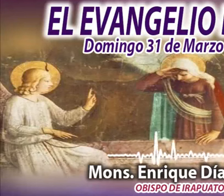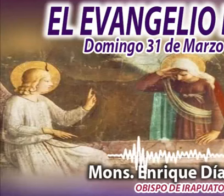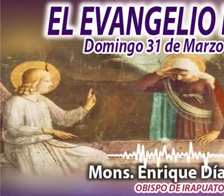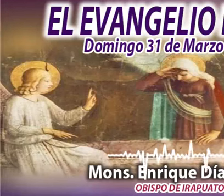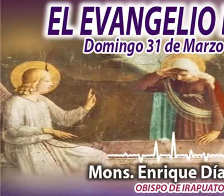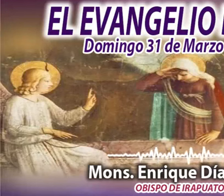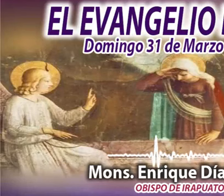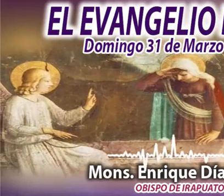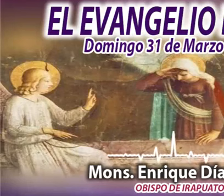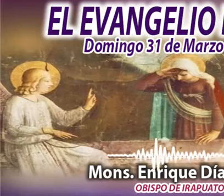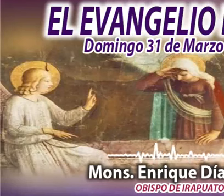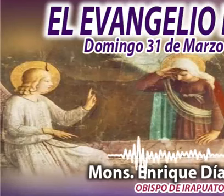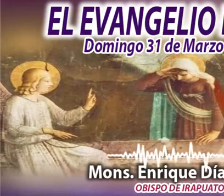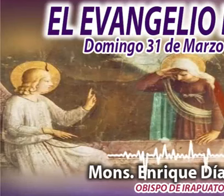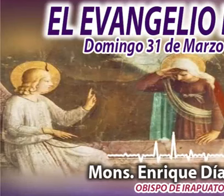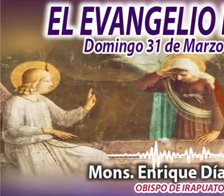Esperanza.